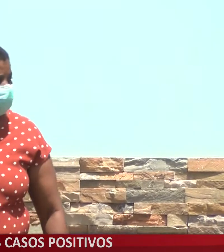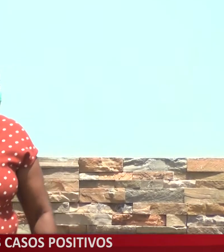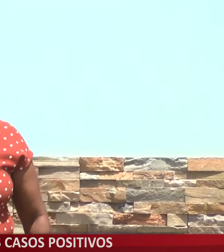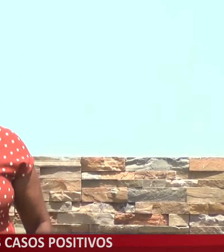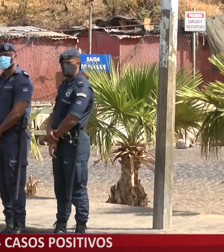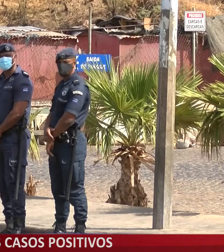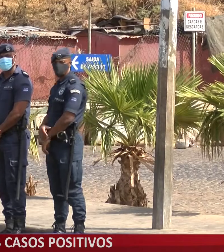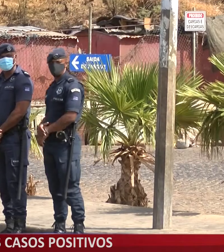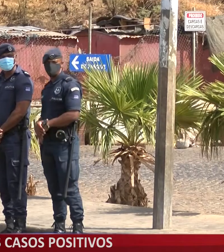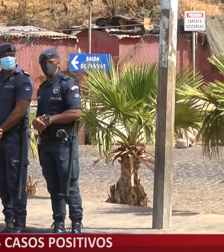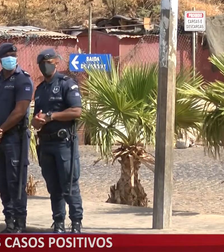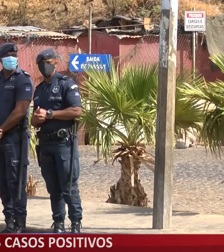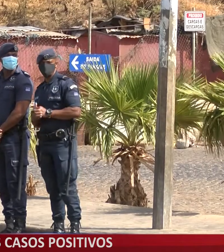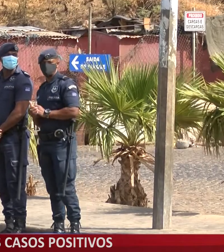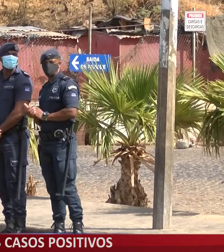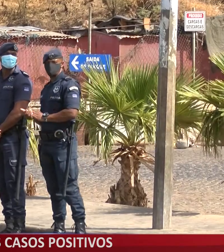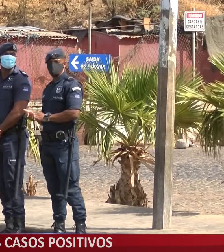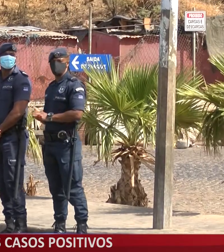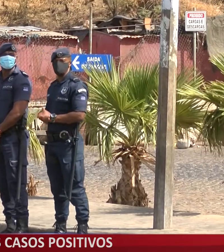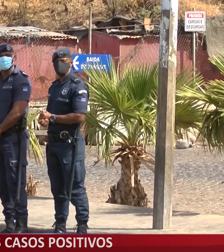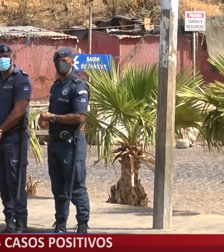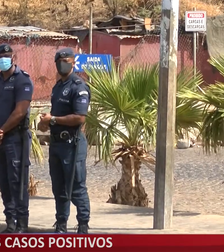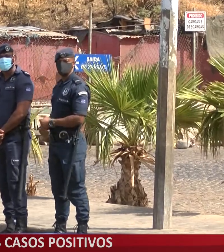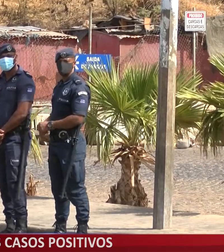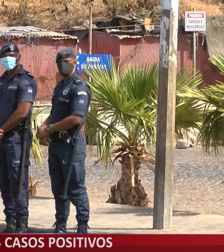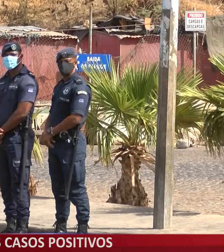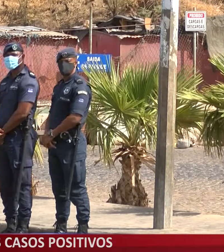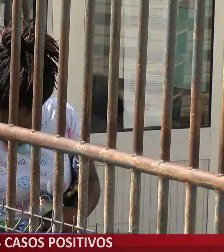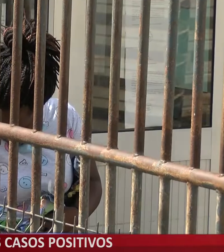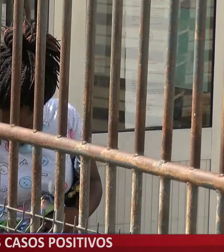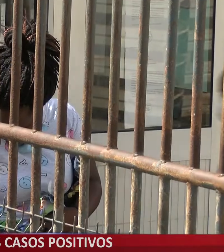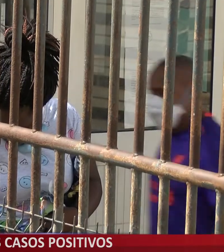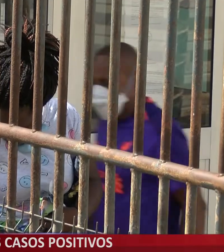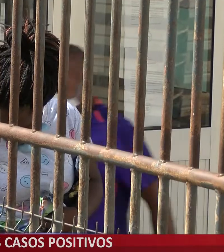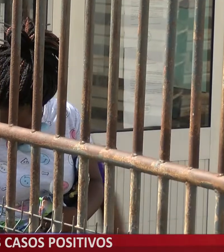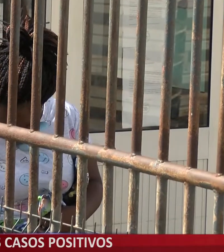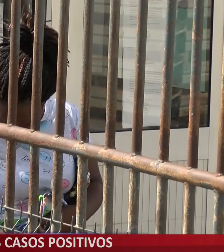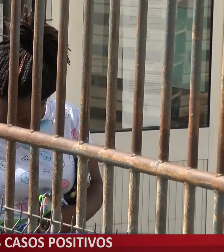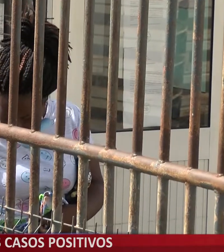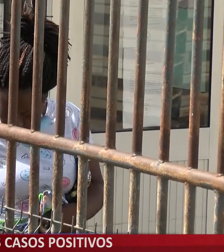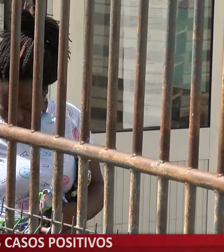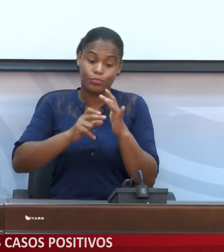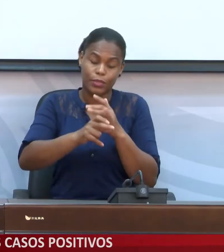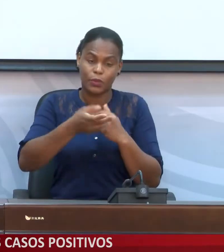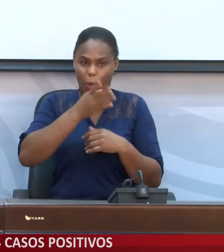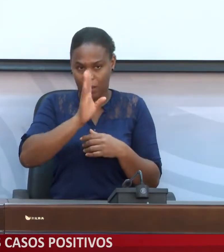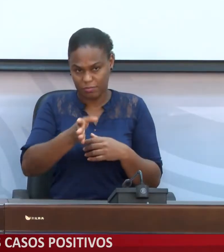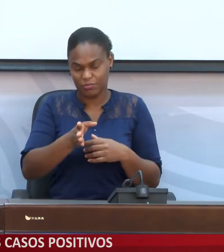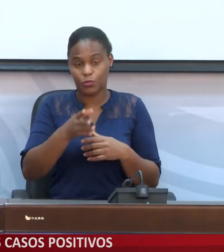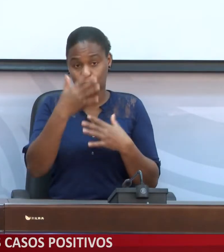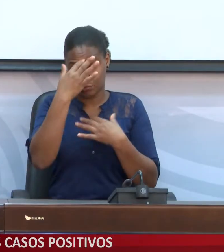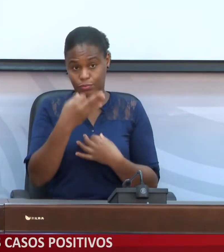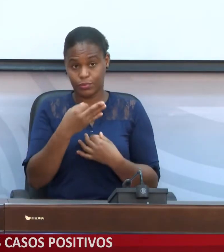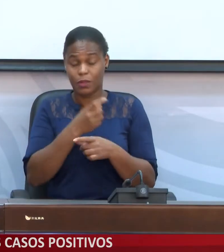está estabelecido. É uma situação, de facto, que temos vivido nos últimos dias e que é necessário irmos habituando o nosso comportamento,